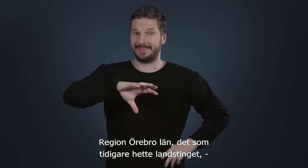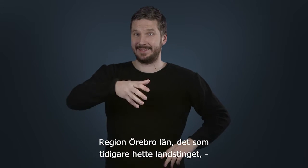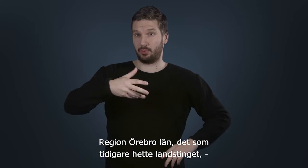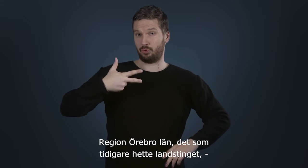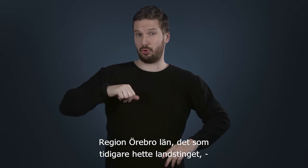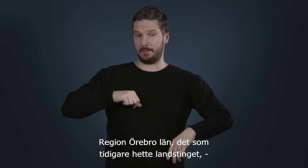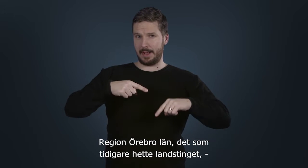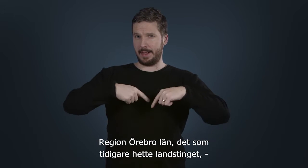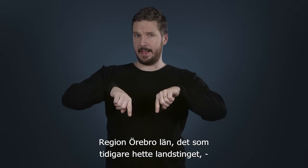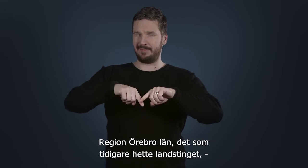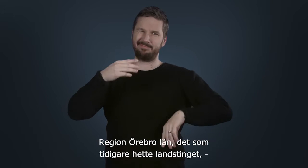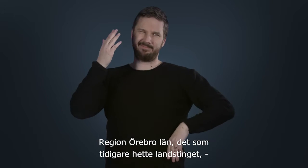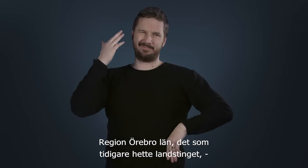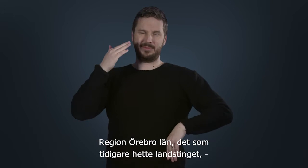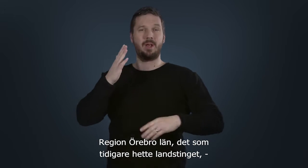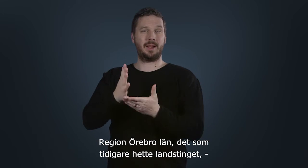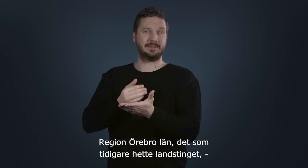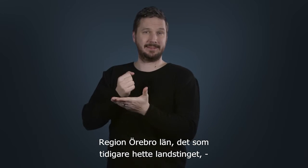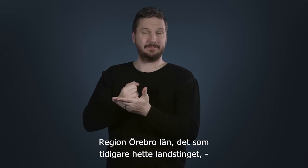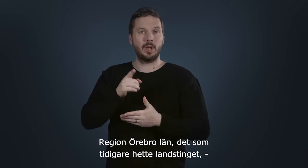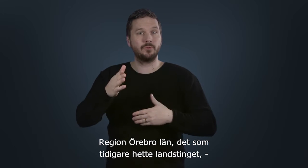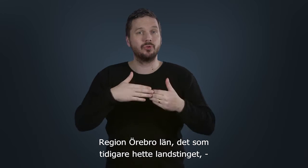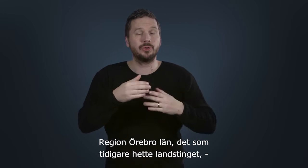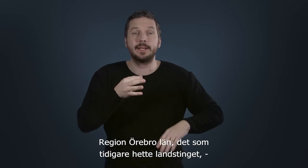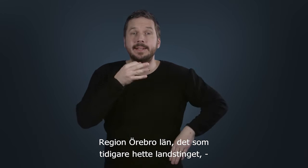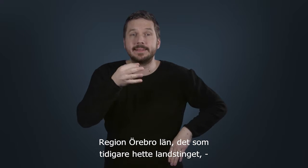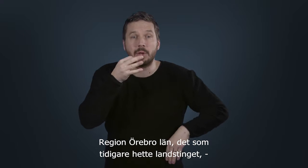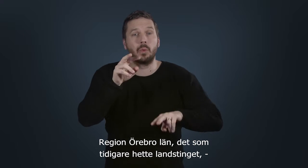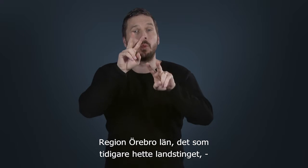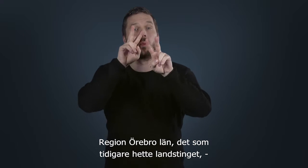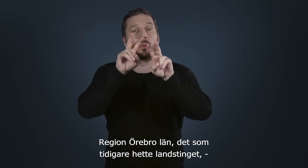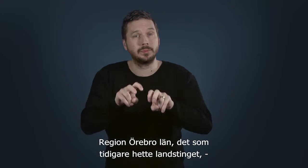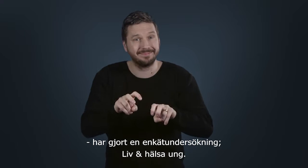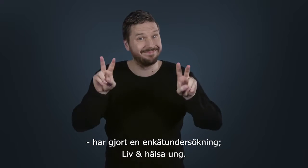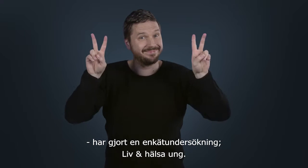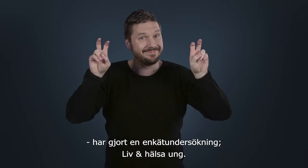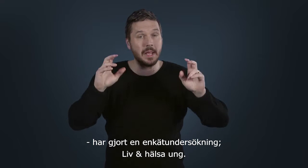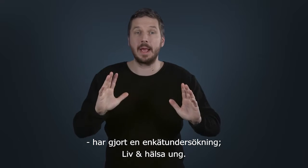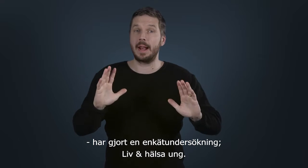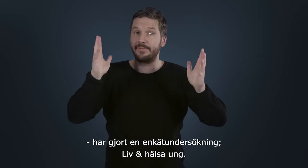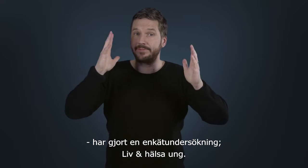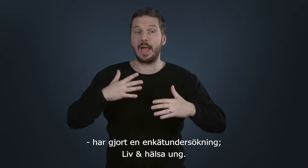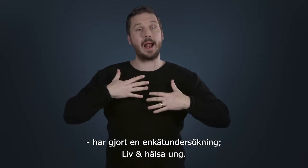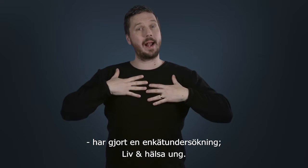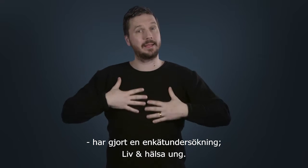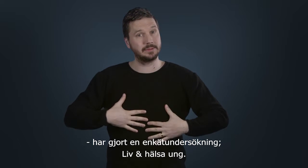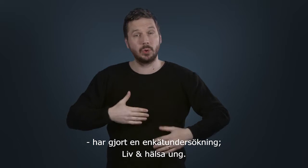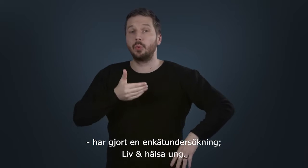Region Örebro län, det som tidigare hette landstinget, har gjort en enkätundersökning, Liv och